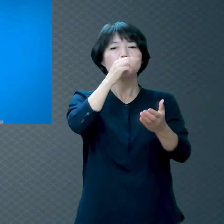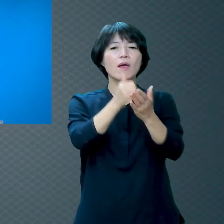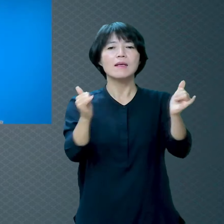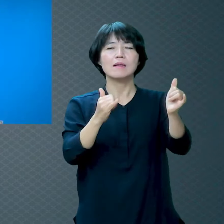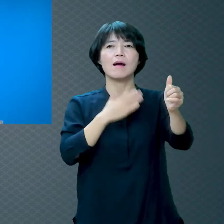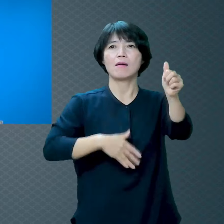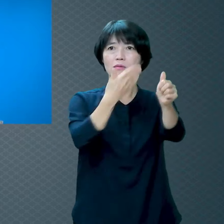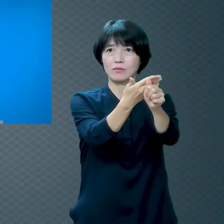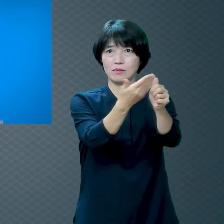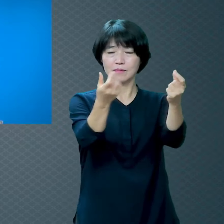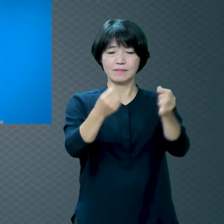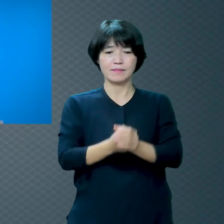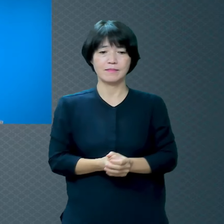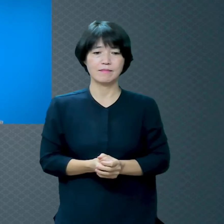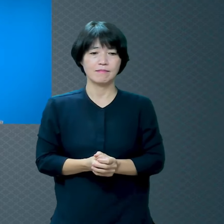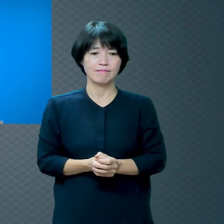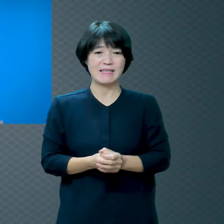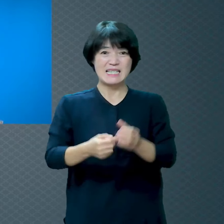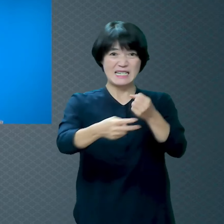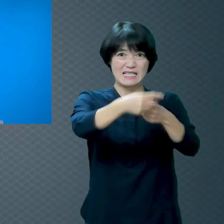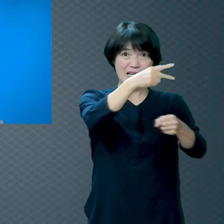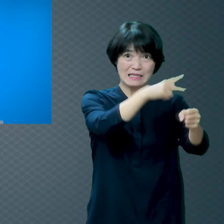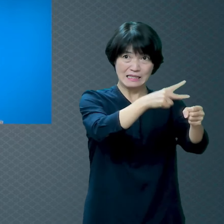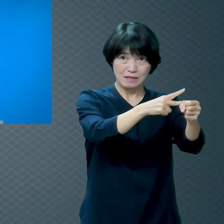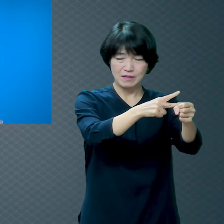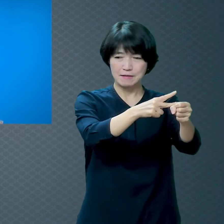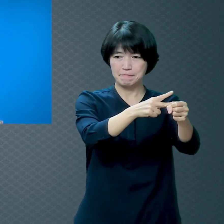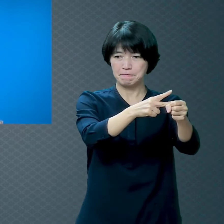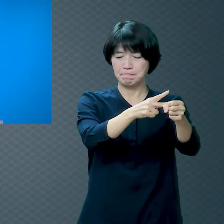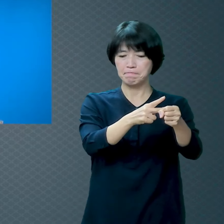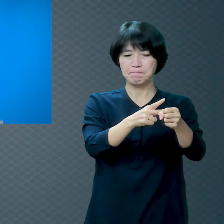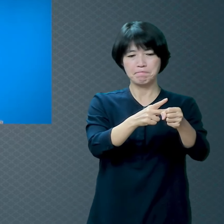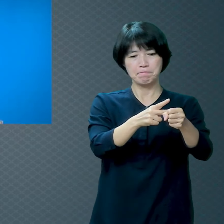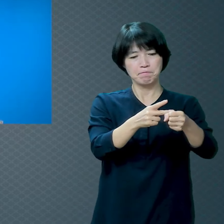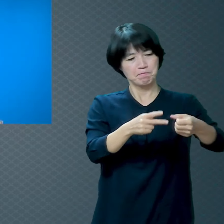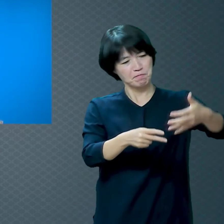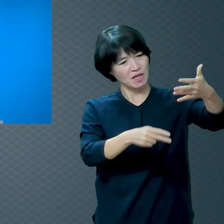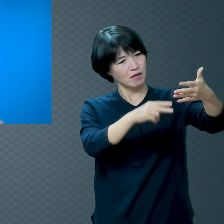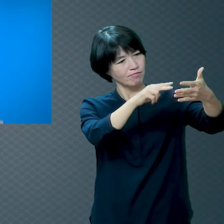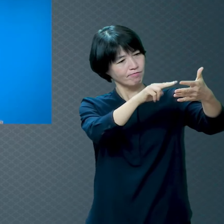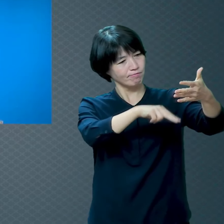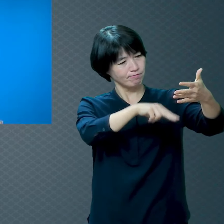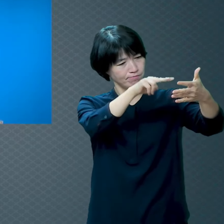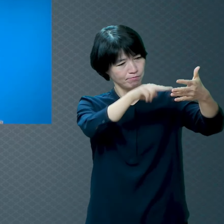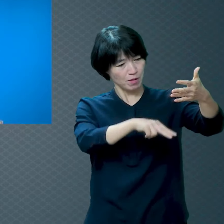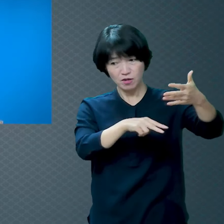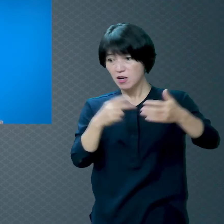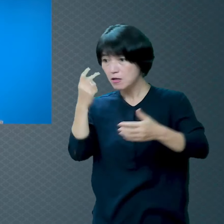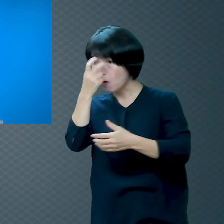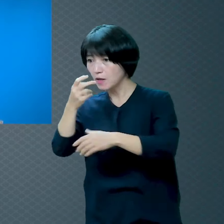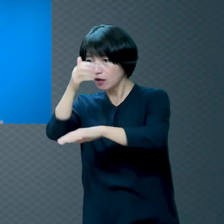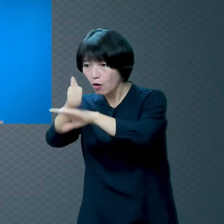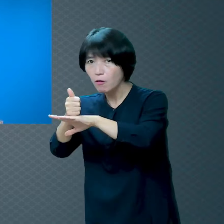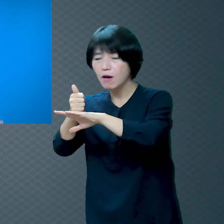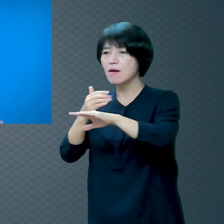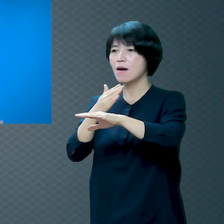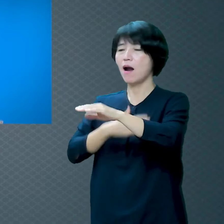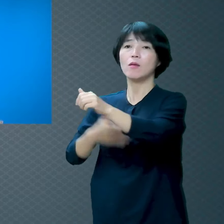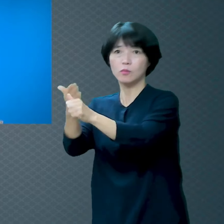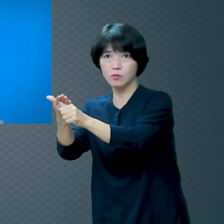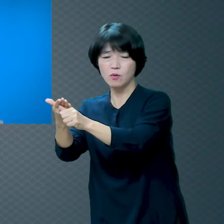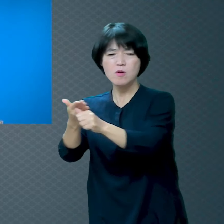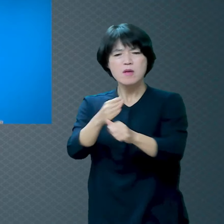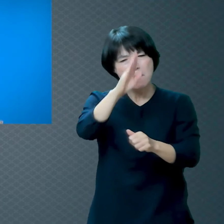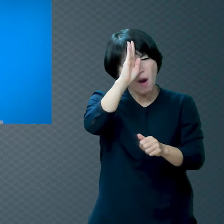차트 보여주면서 사진 보여주면서 지금 여기가 문제입니다 여기 치료해야 됩니다 그럼 어떤 마음